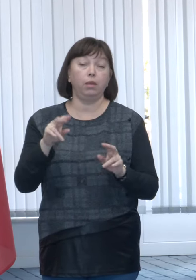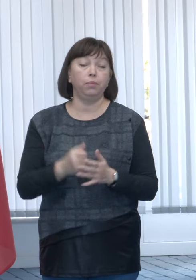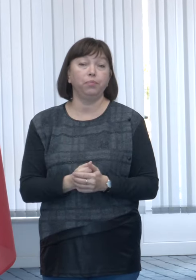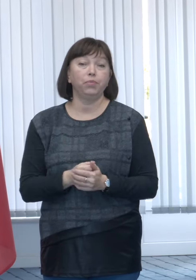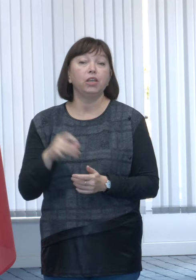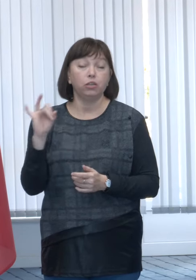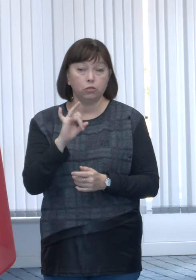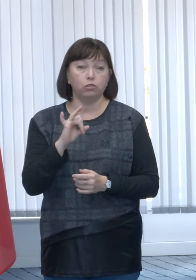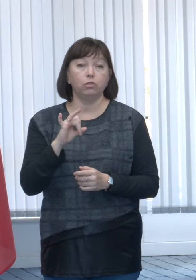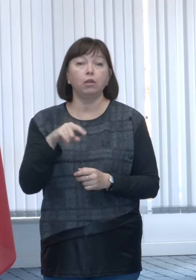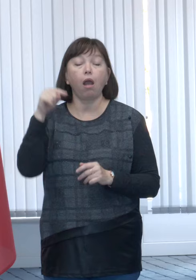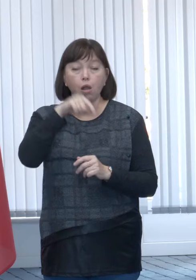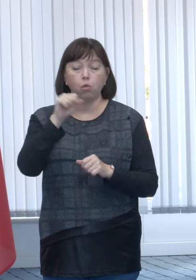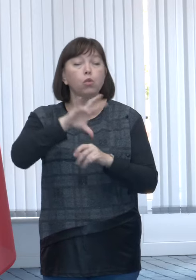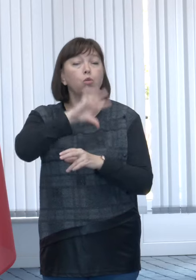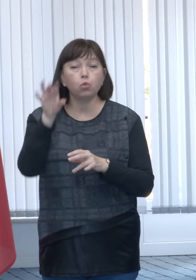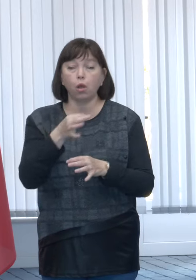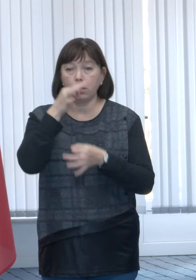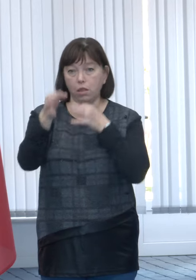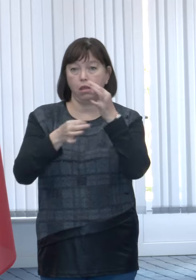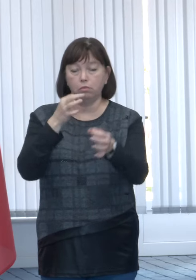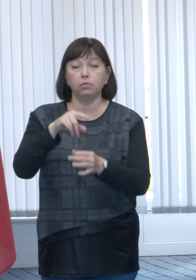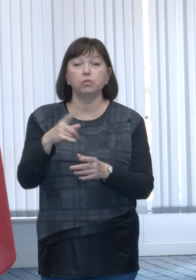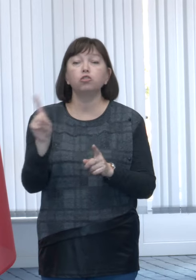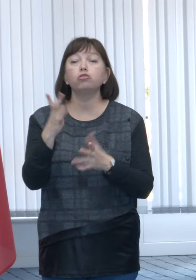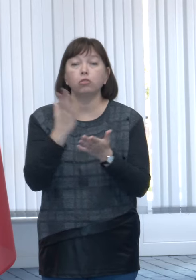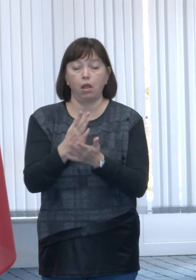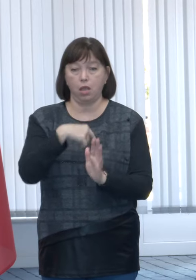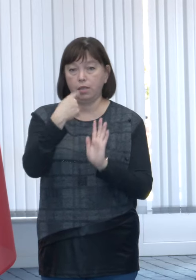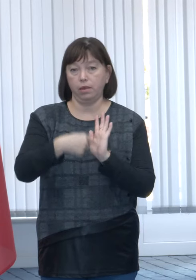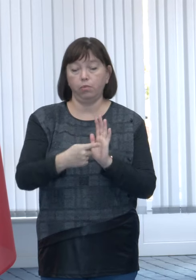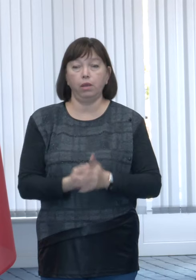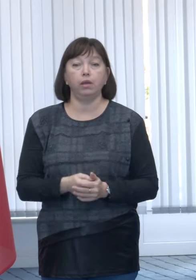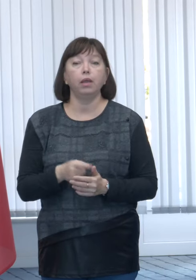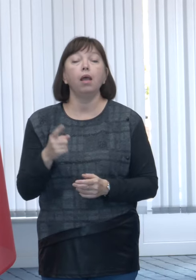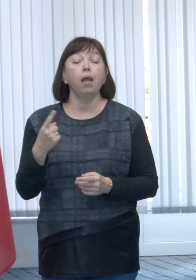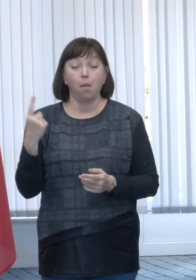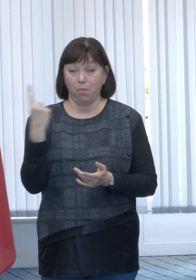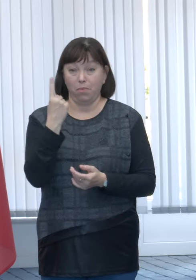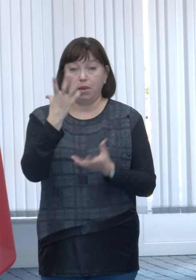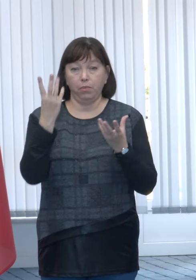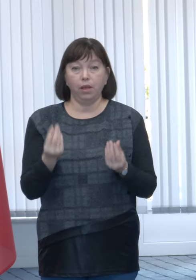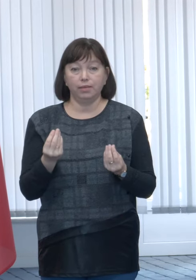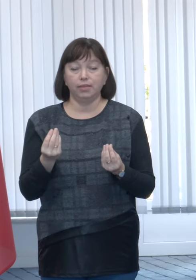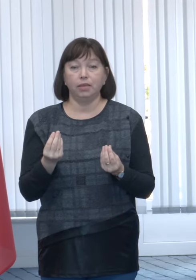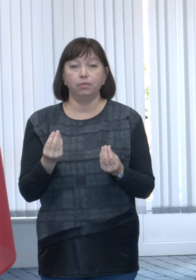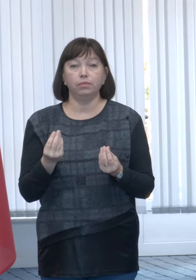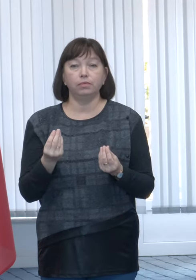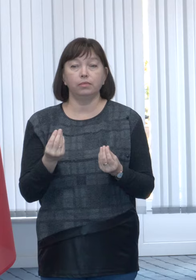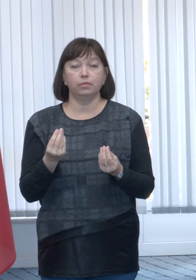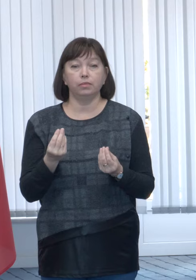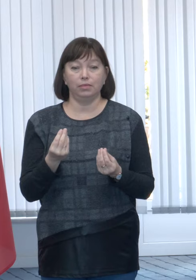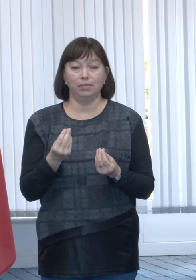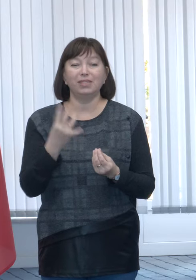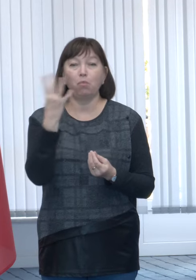și vor găsi răspunsuri la toate întrebările pe care le-au. Pentru prima zi, deci